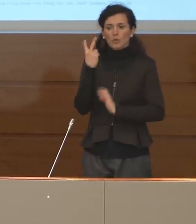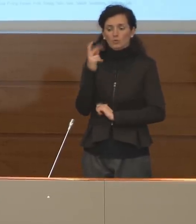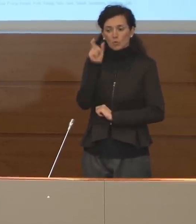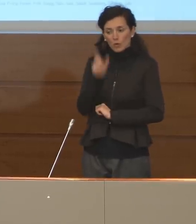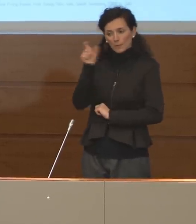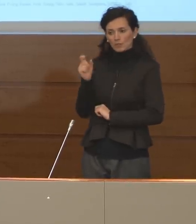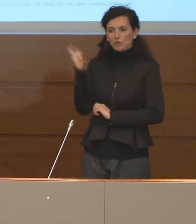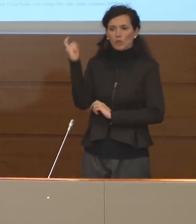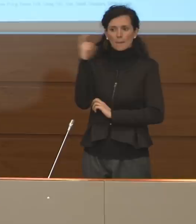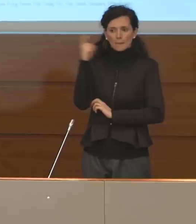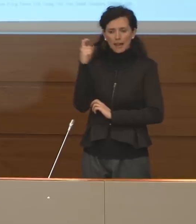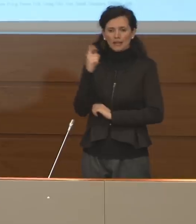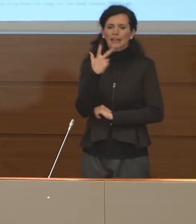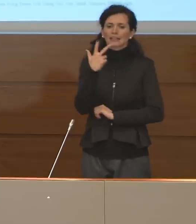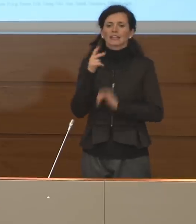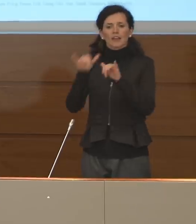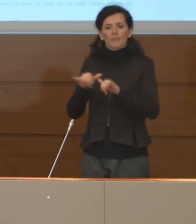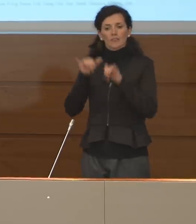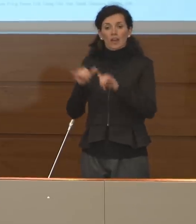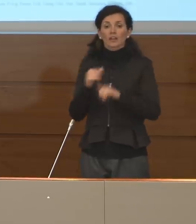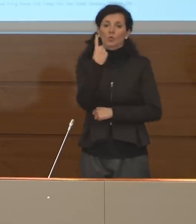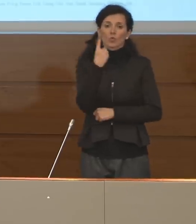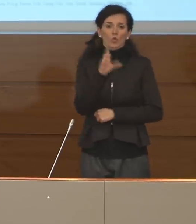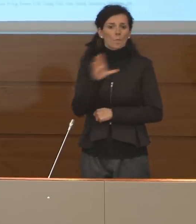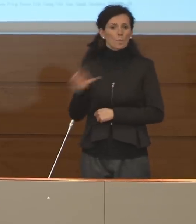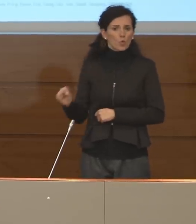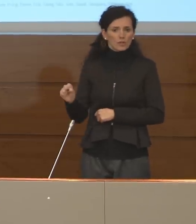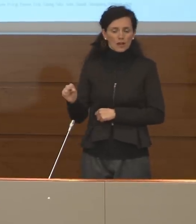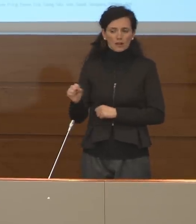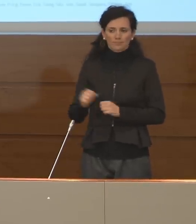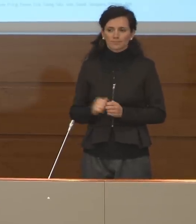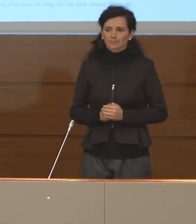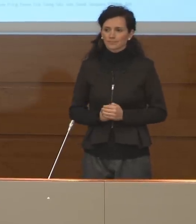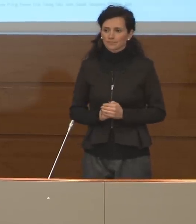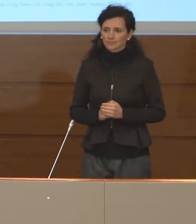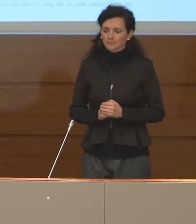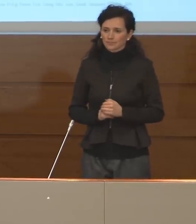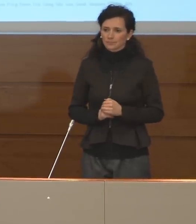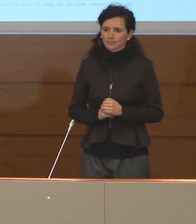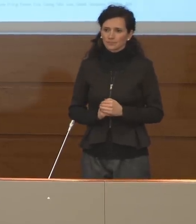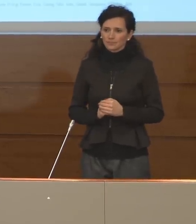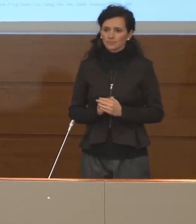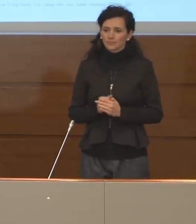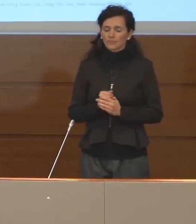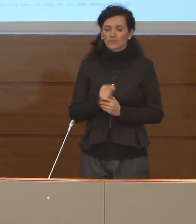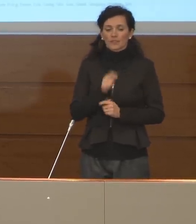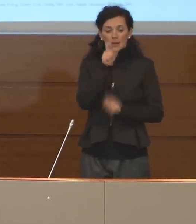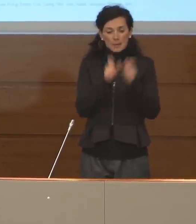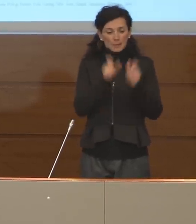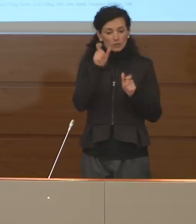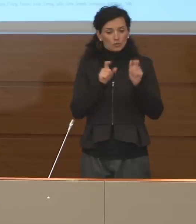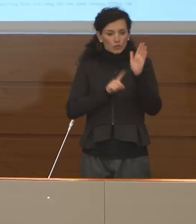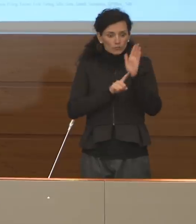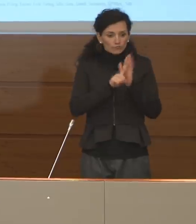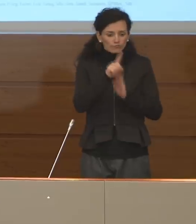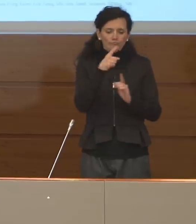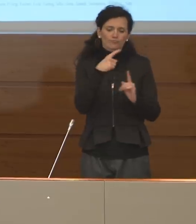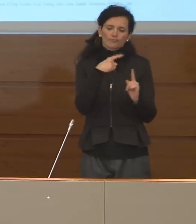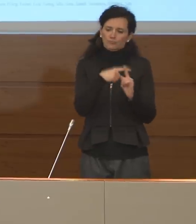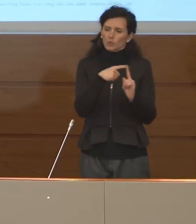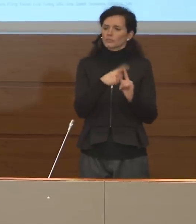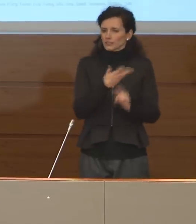Marche, 3 nel Veneto, 1 in Puglia. Il totale dei positivi è 2